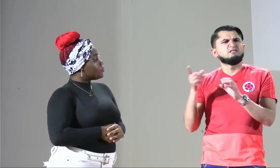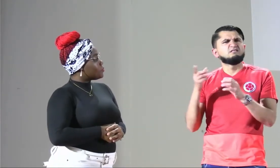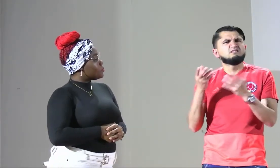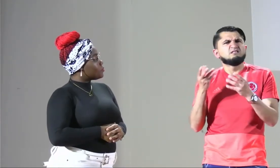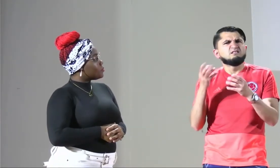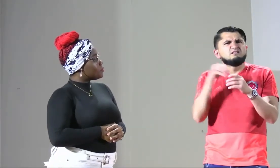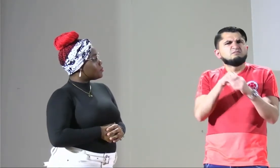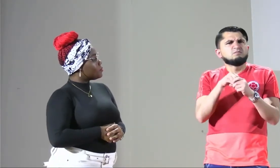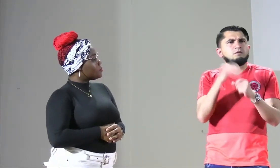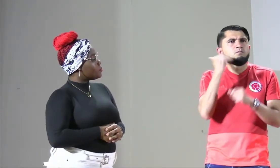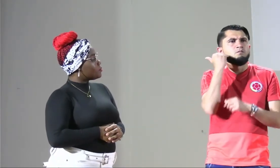de un tema importante.